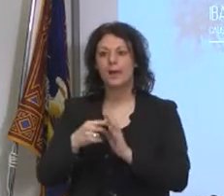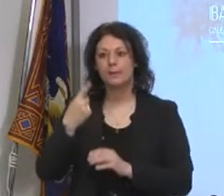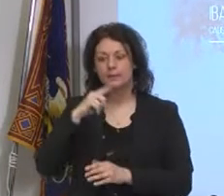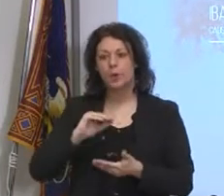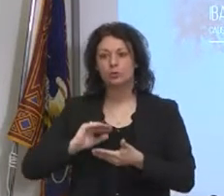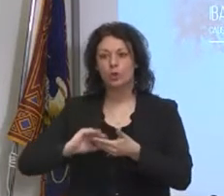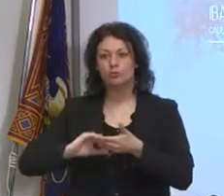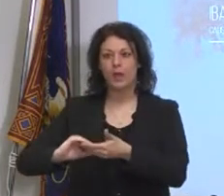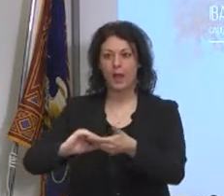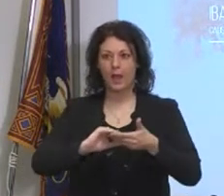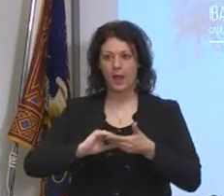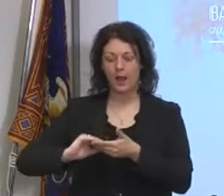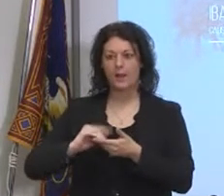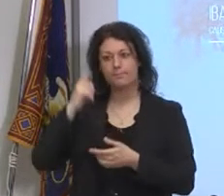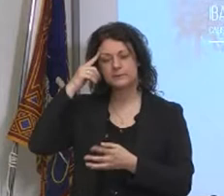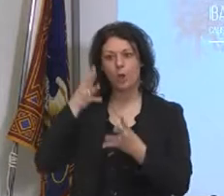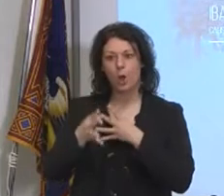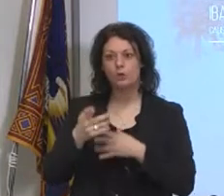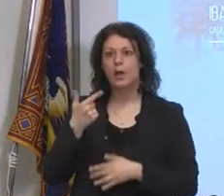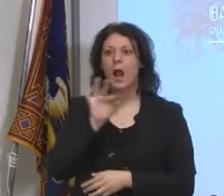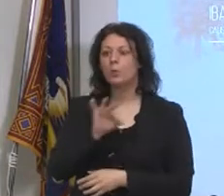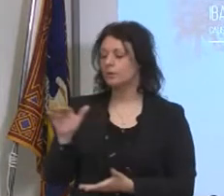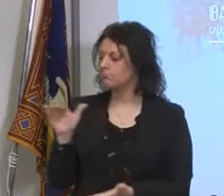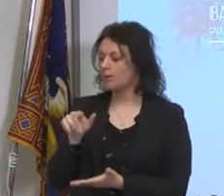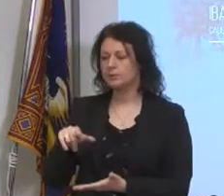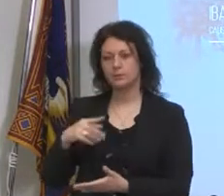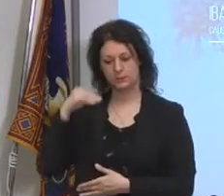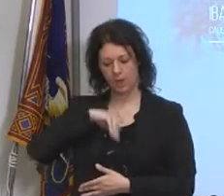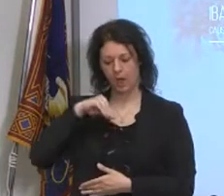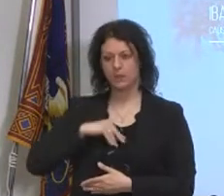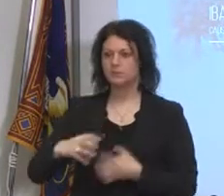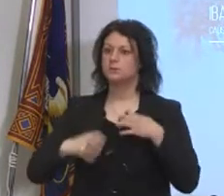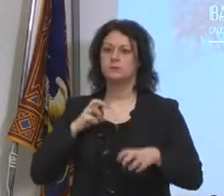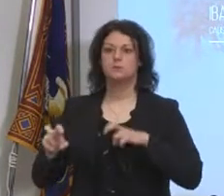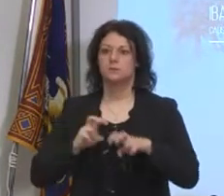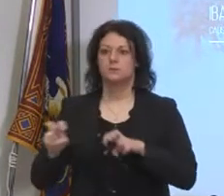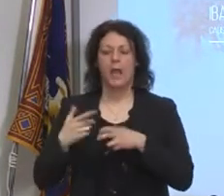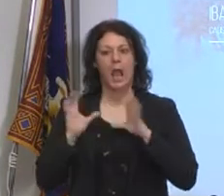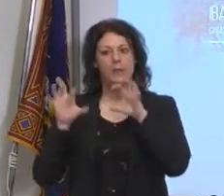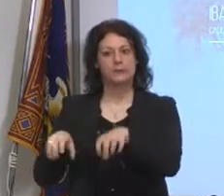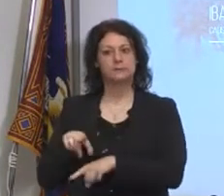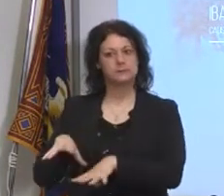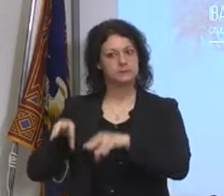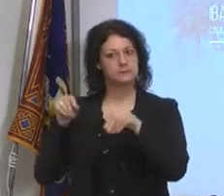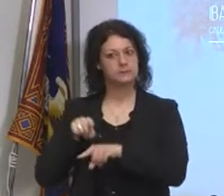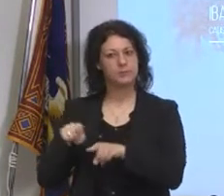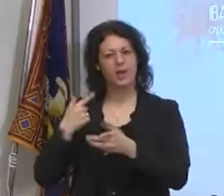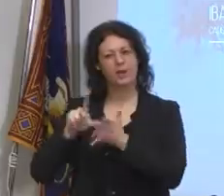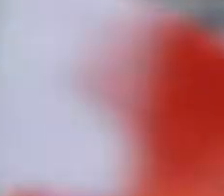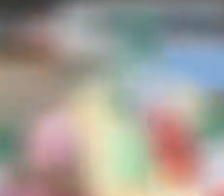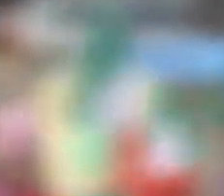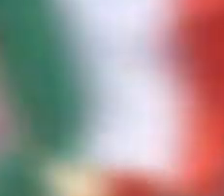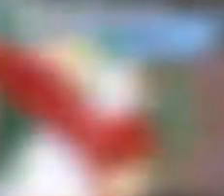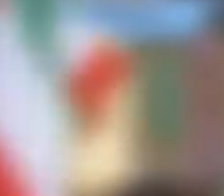bambini che stanno diventando molto aggressivi a rimanere a casa, ci sono bambini che sono anche in remissione rispetto appunto a un tempo che hanno,